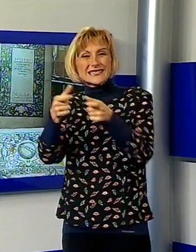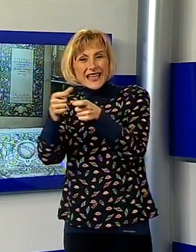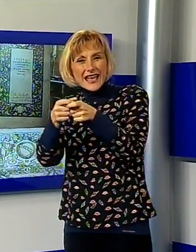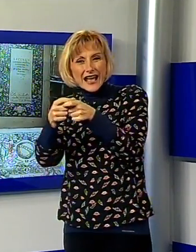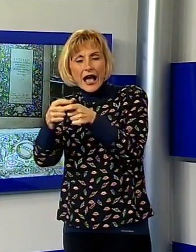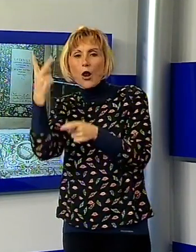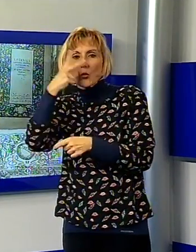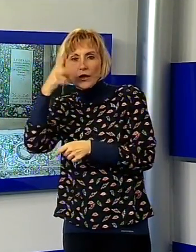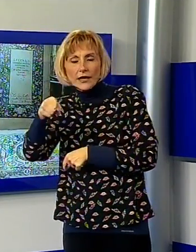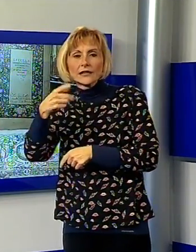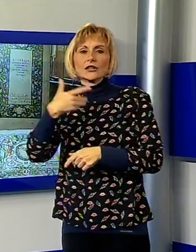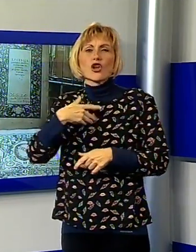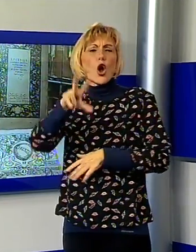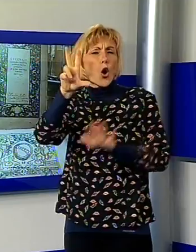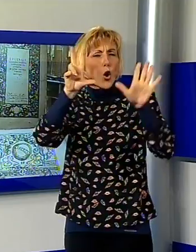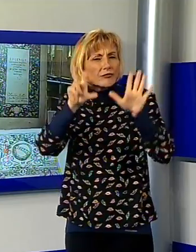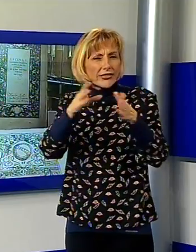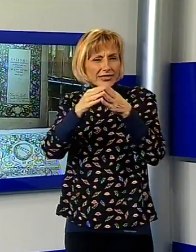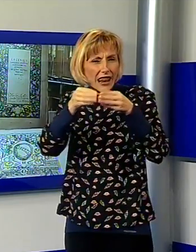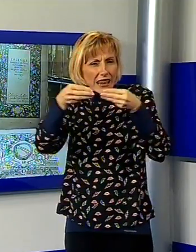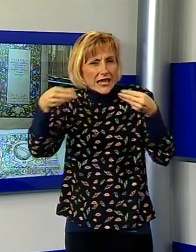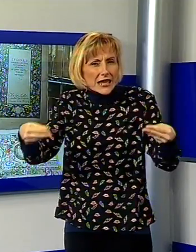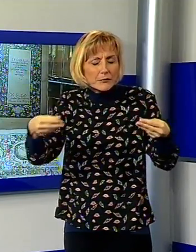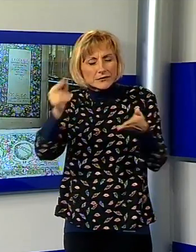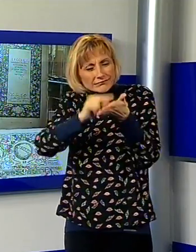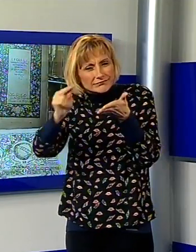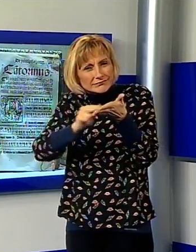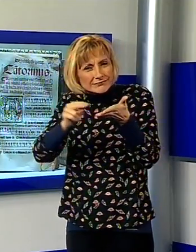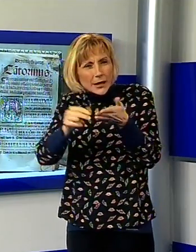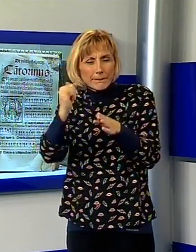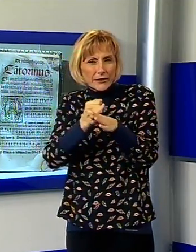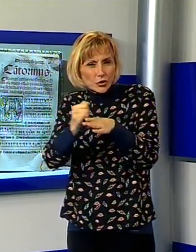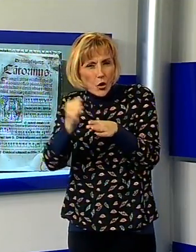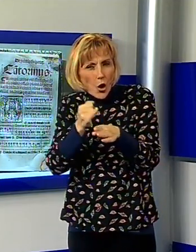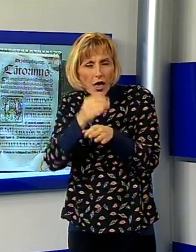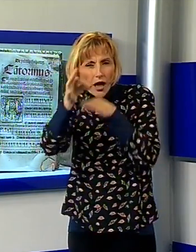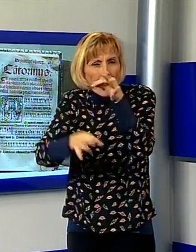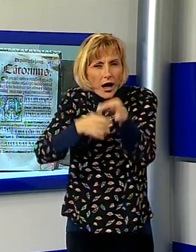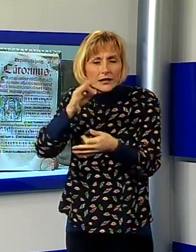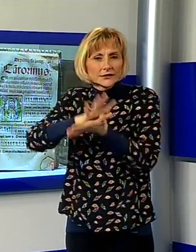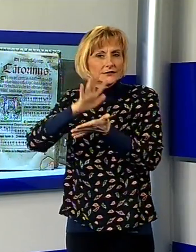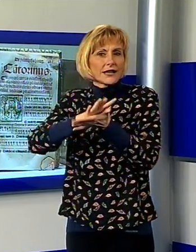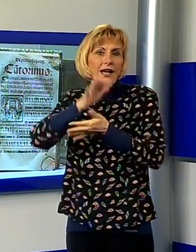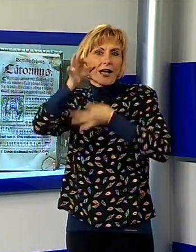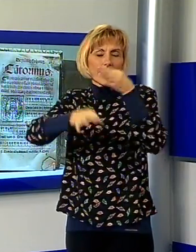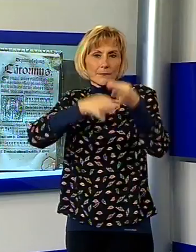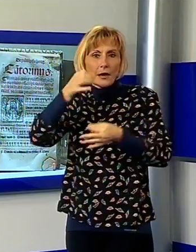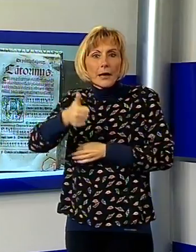appregiatissimi volumi ricchi di incisioni e miniature che testimoniano l'invenzione della stampa e il suo primo secolo di vita,